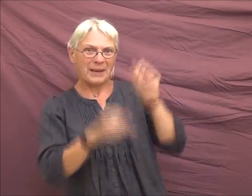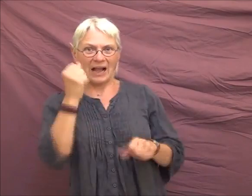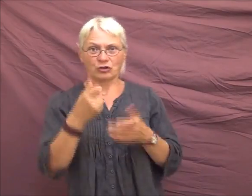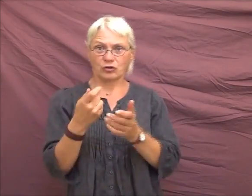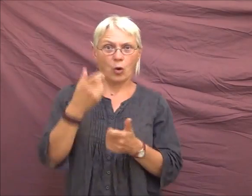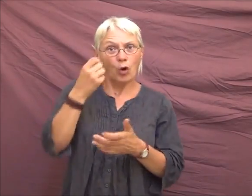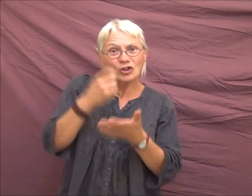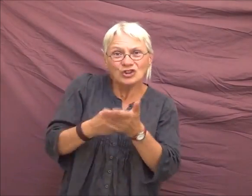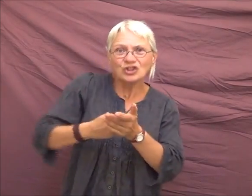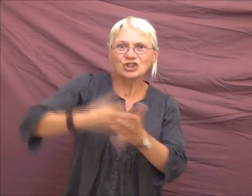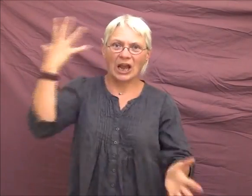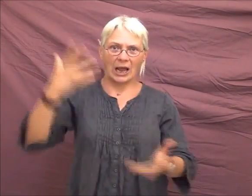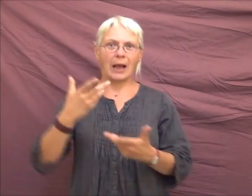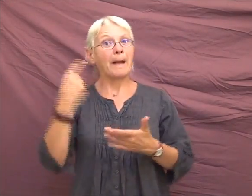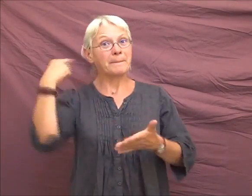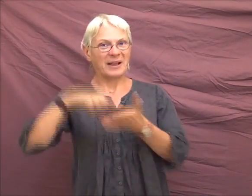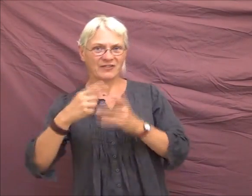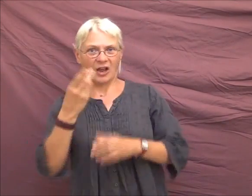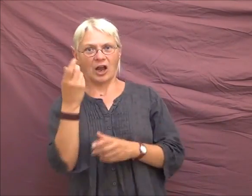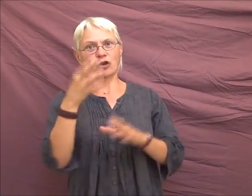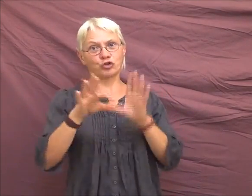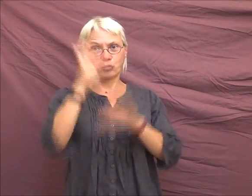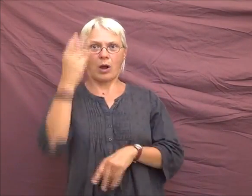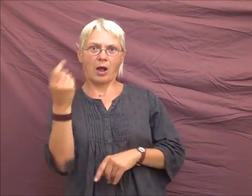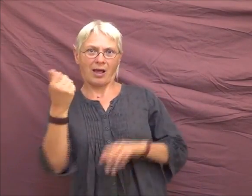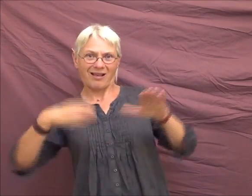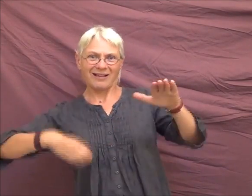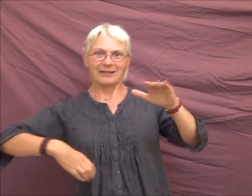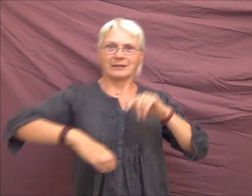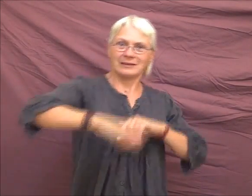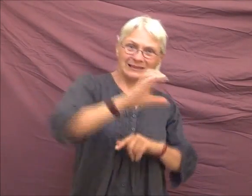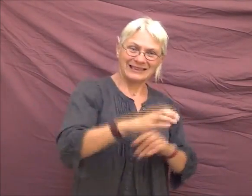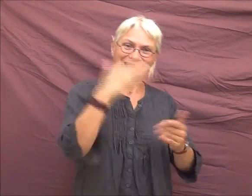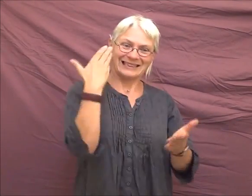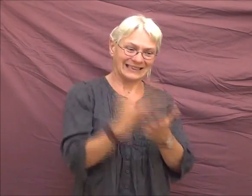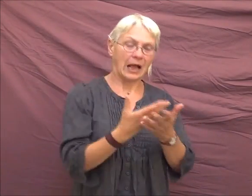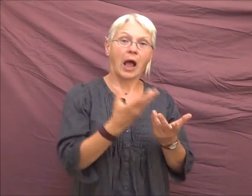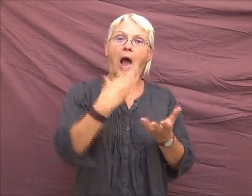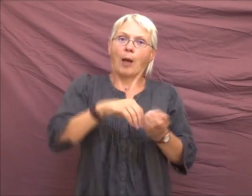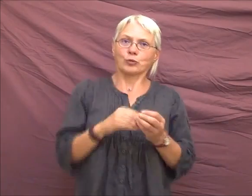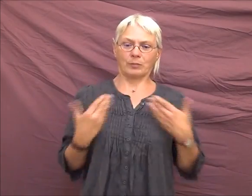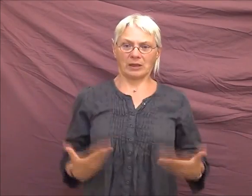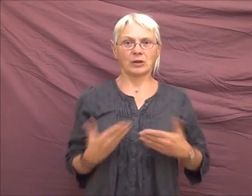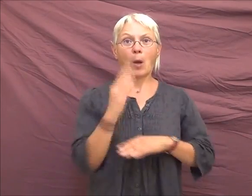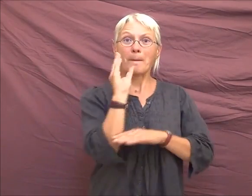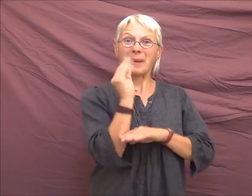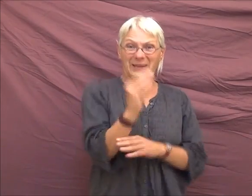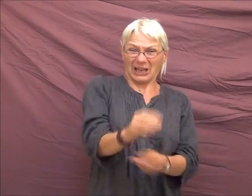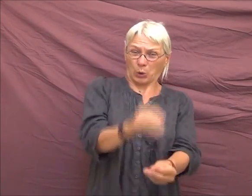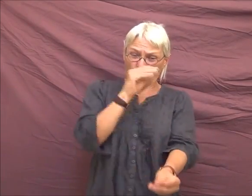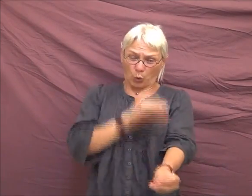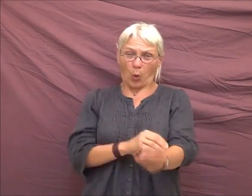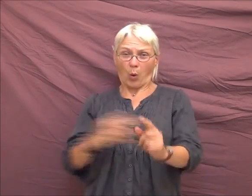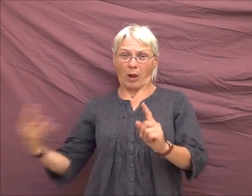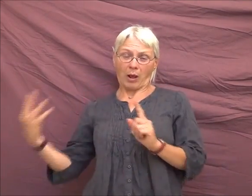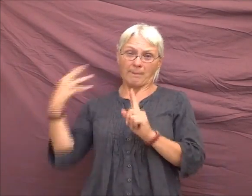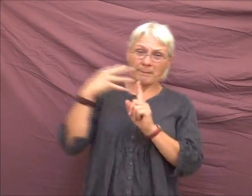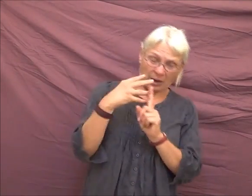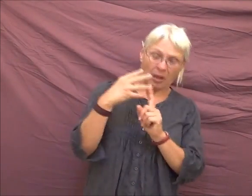extrêmement cher, surtout que maintenant, on implante des deux côtés les bébés, deux plus tôt possible, au lieu de donner l'argent pour l'éducation,